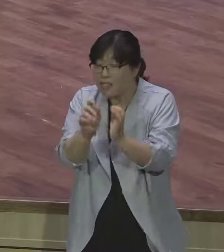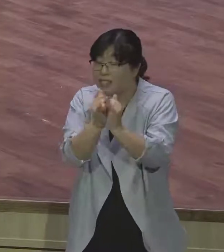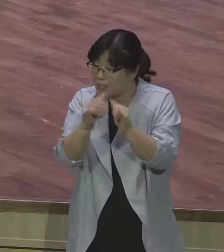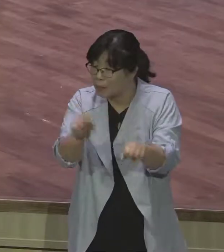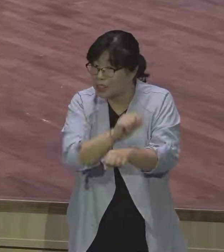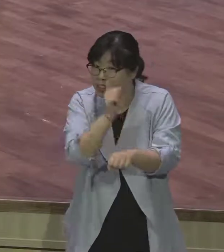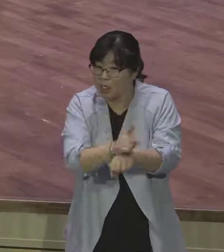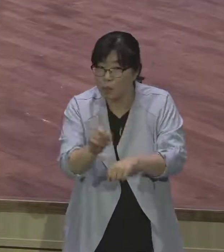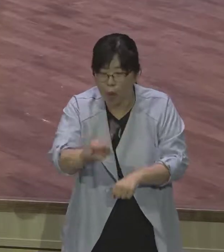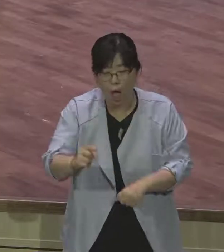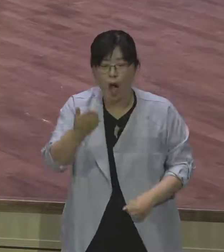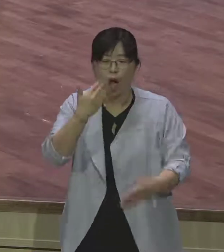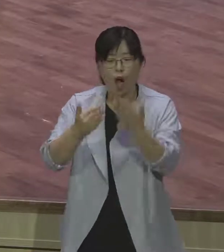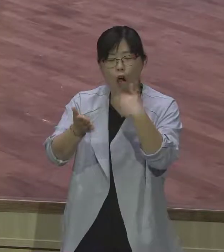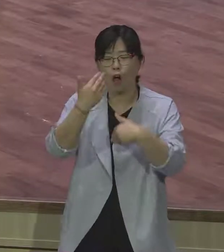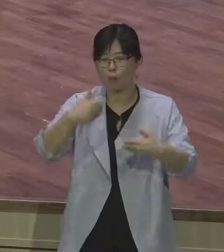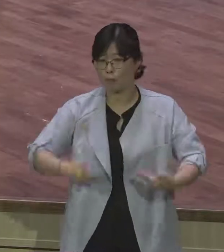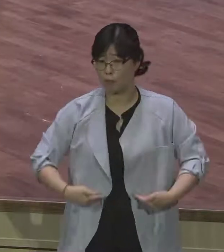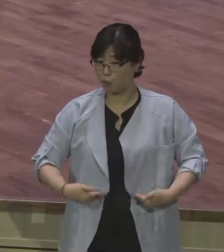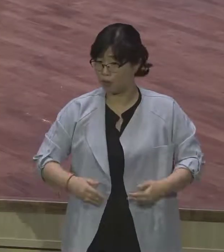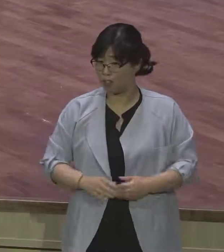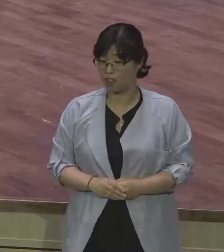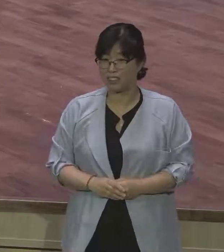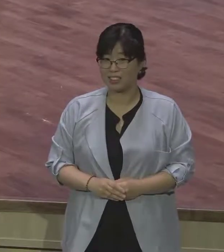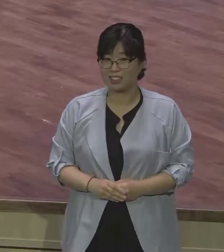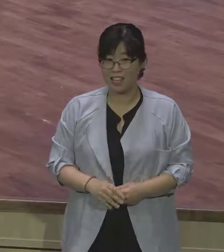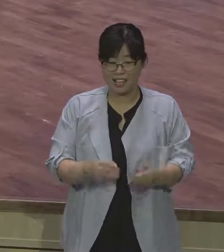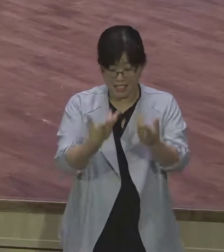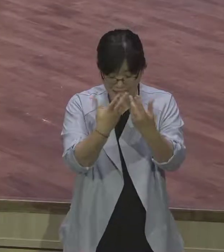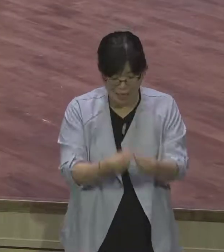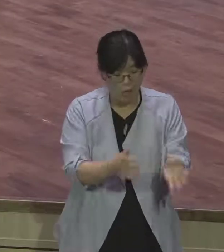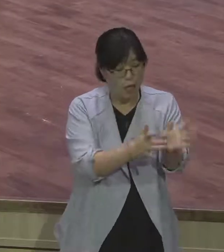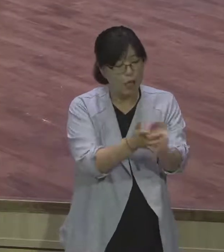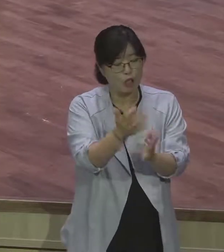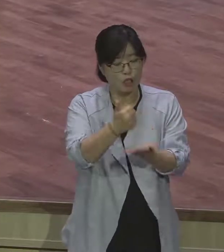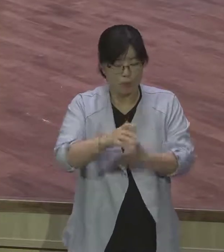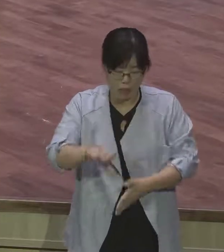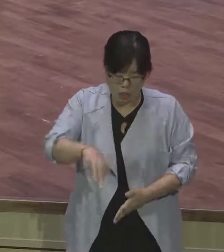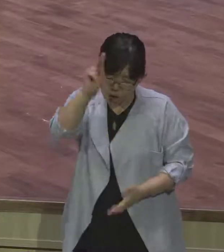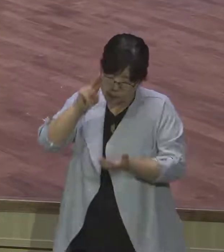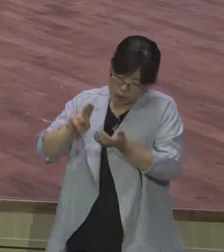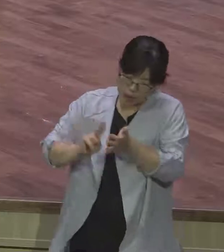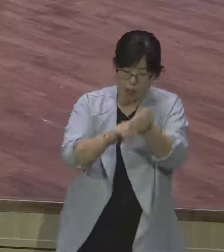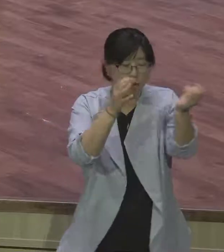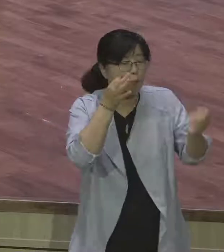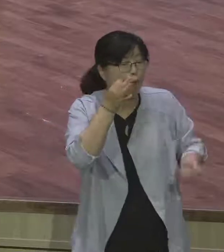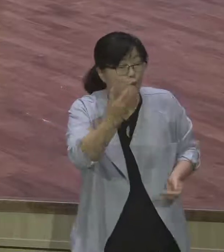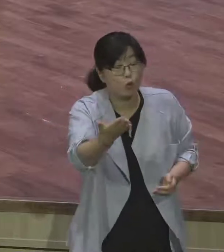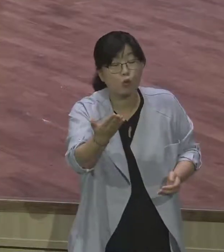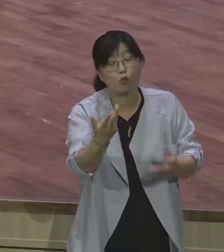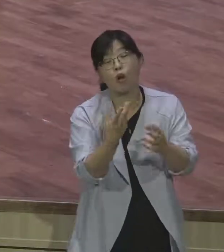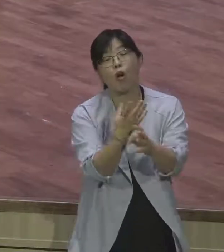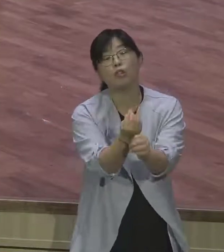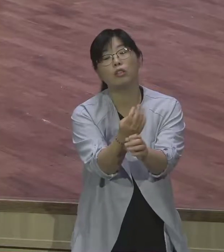예수님께서는 막 처음 기적이 어디에 했냐. 가나 혼인 잔치집에. 이왕이면 뭐 좀 슬프게 좀